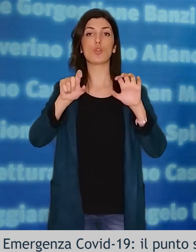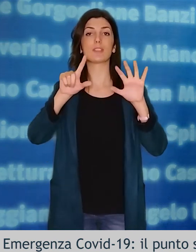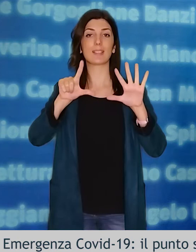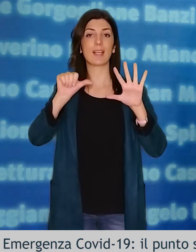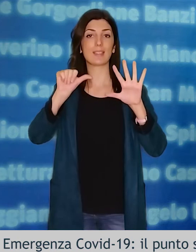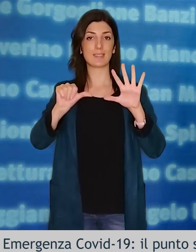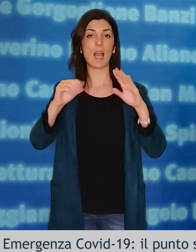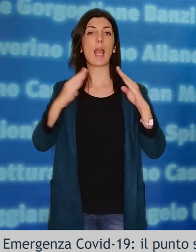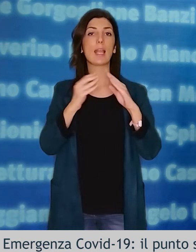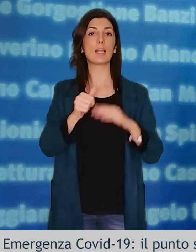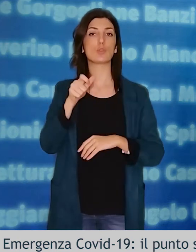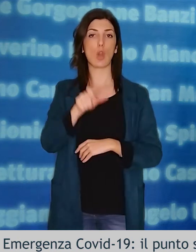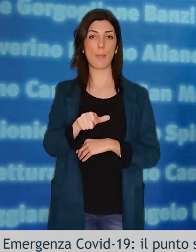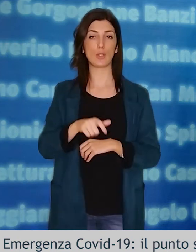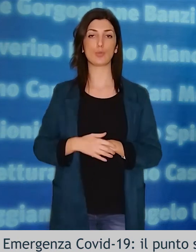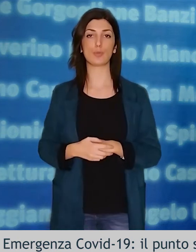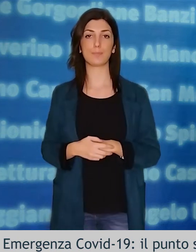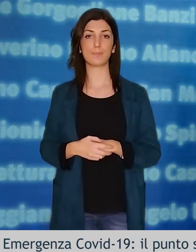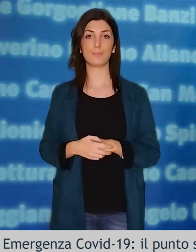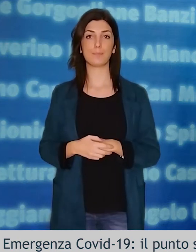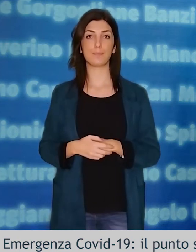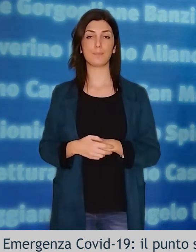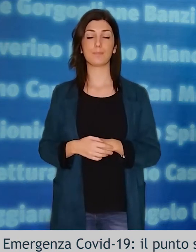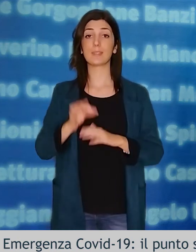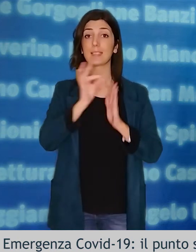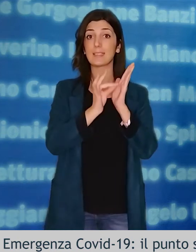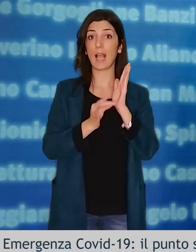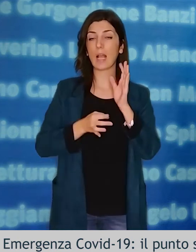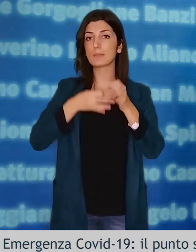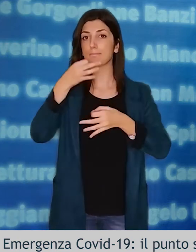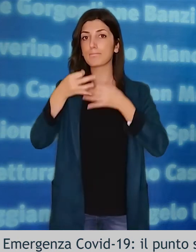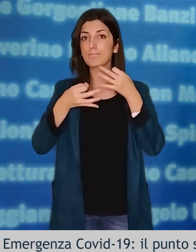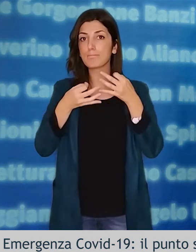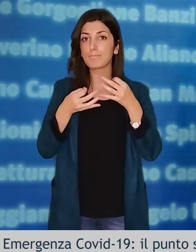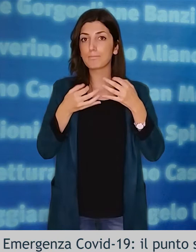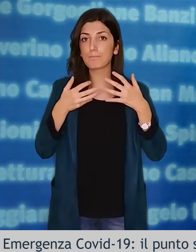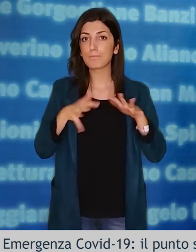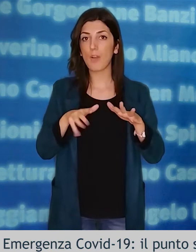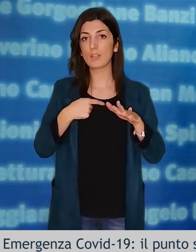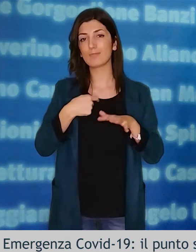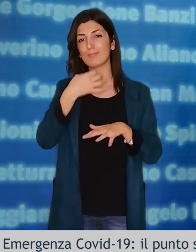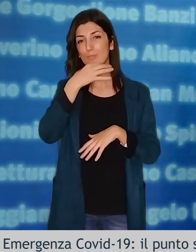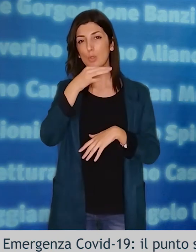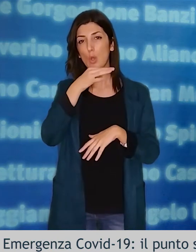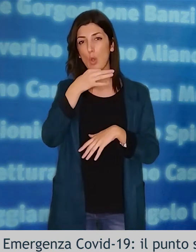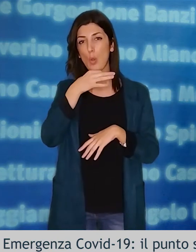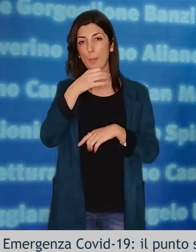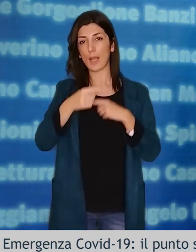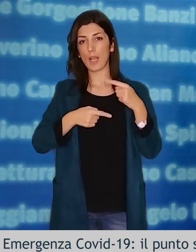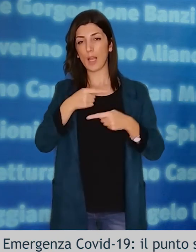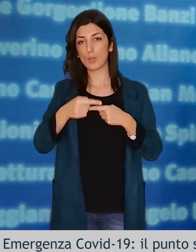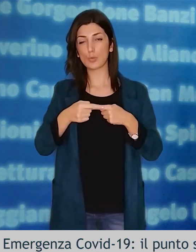Alcune considerazioni in base ai dati presentati. Anche in Basilicata, come nel